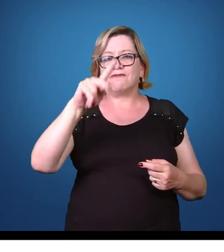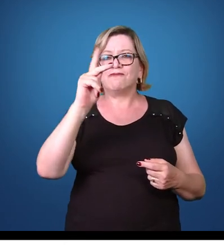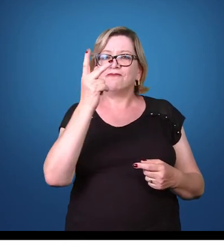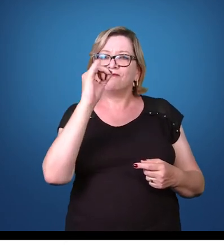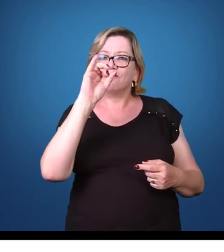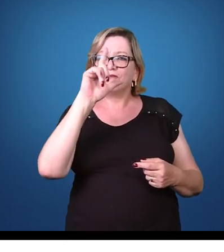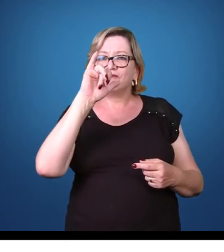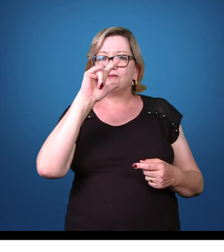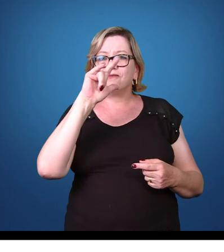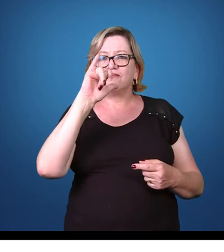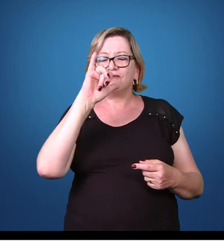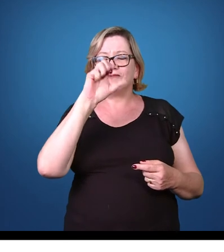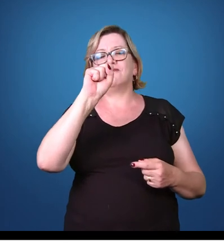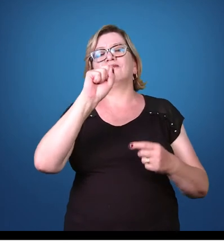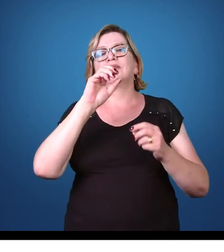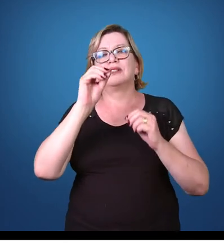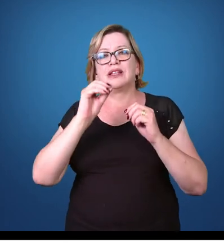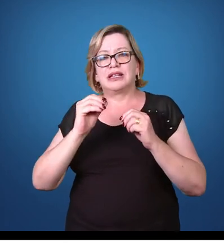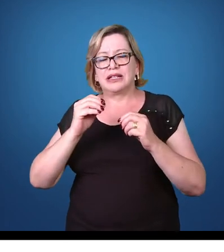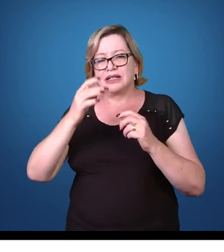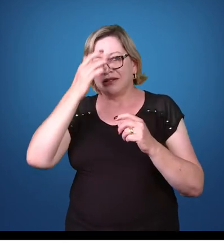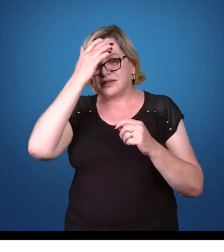que é o hospedeiro intermediário